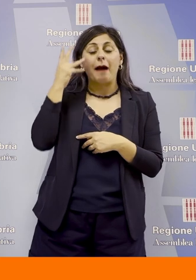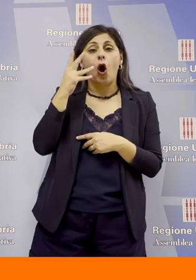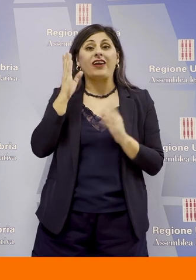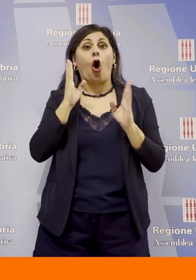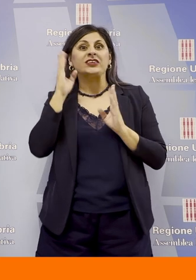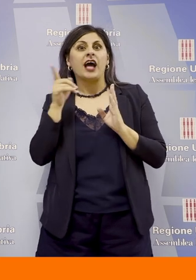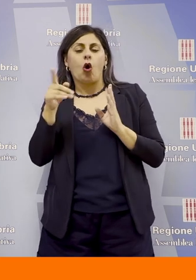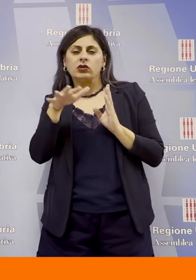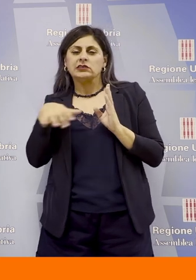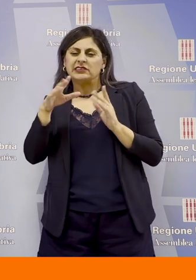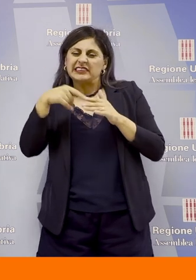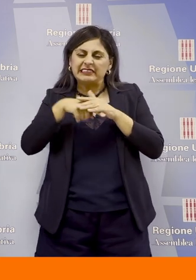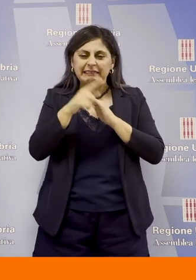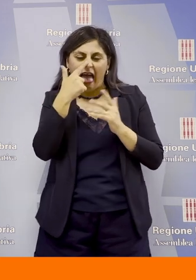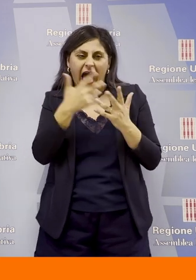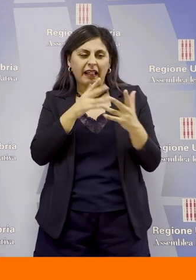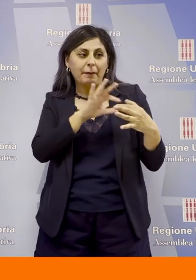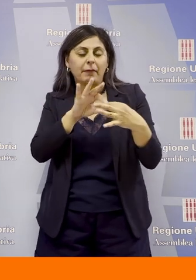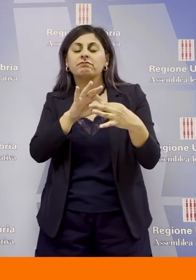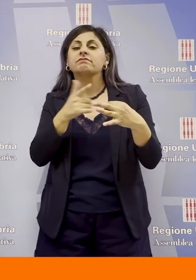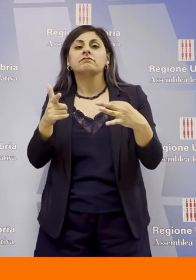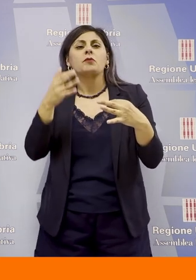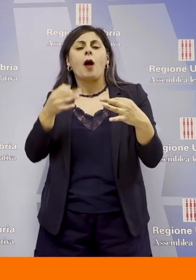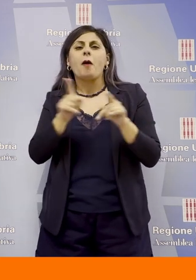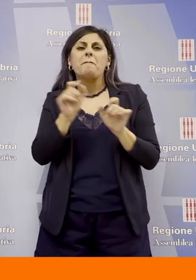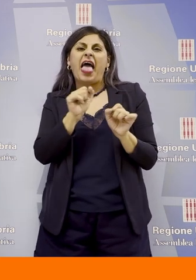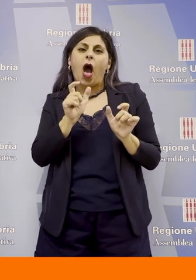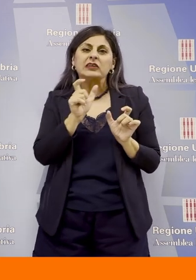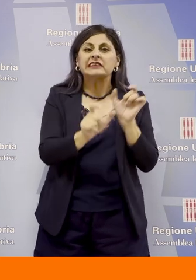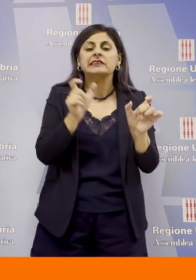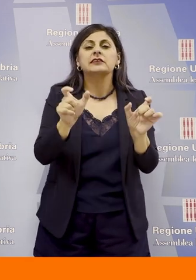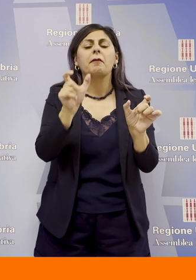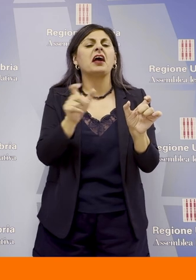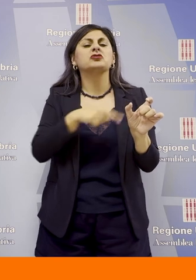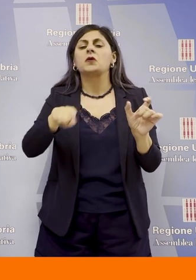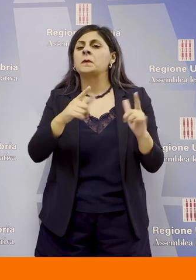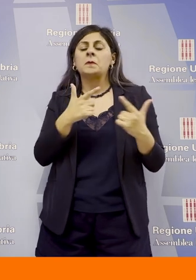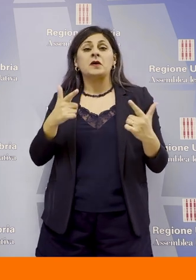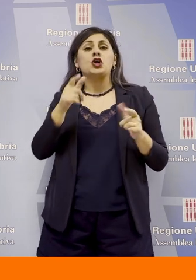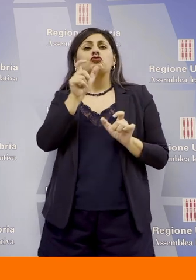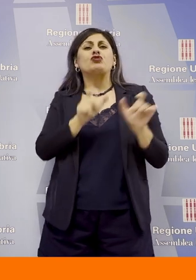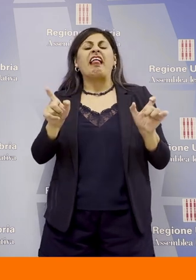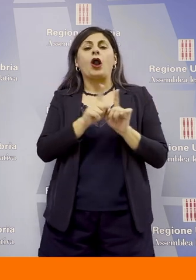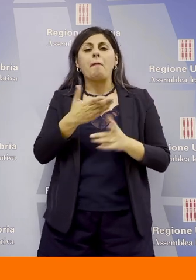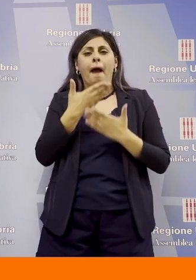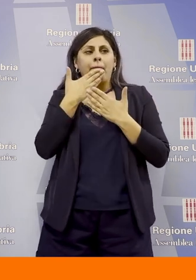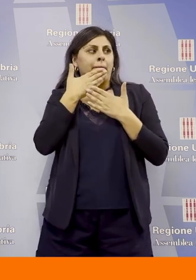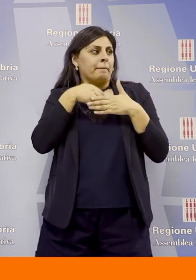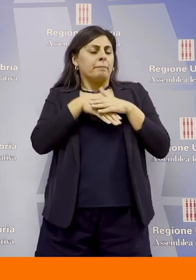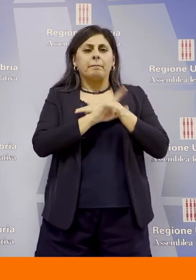In Umbria, infatti, non attecchisce l'intimidazione e i cittadini non sono omertosi, anzi, in molti casi